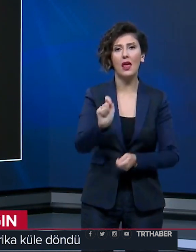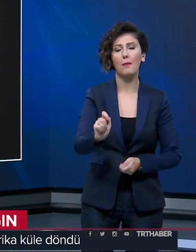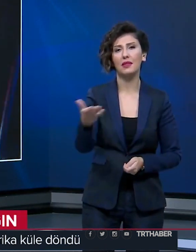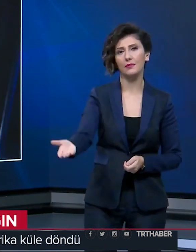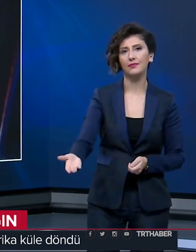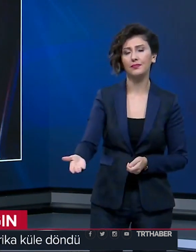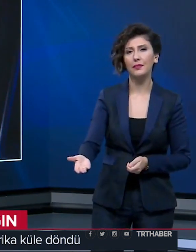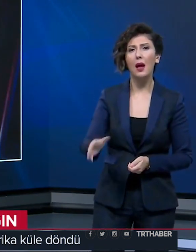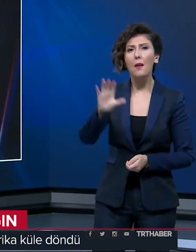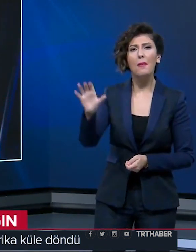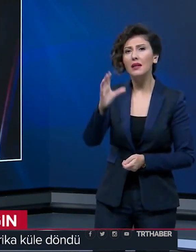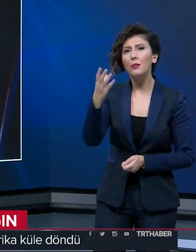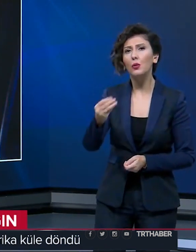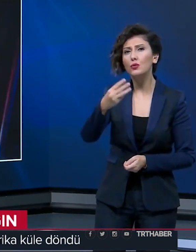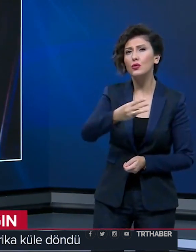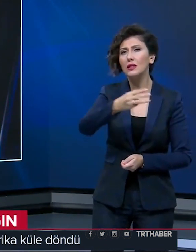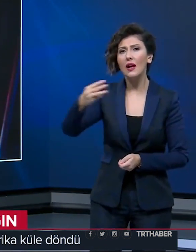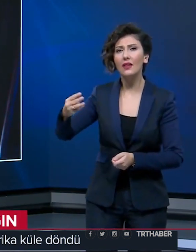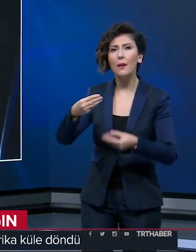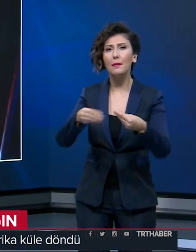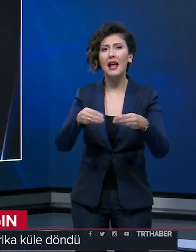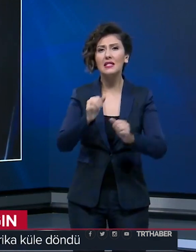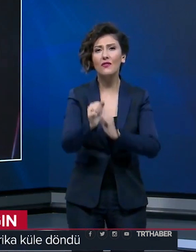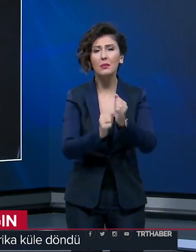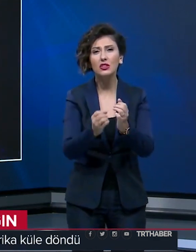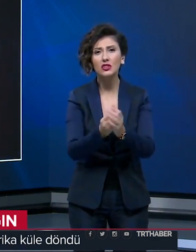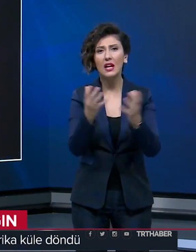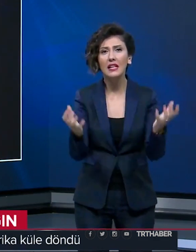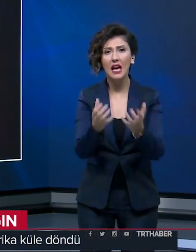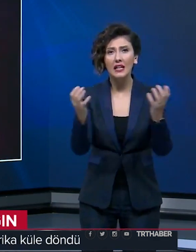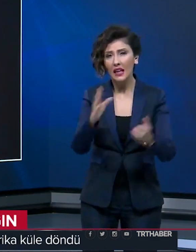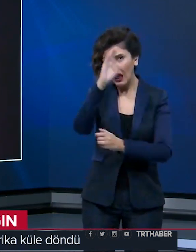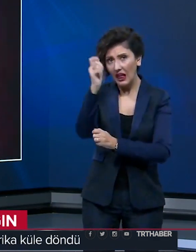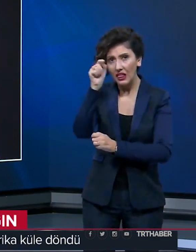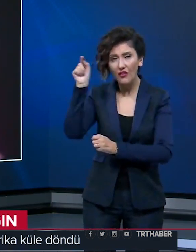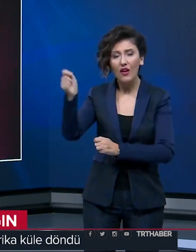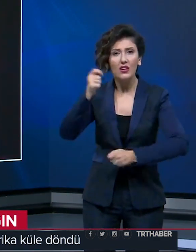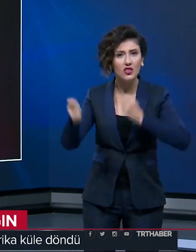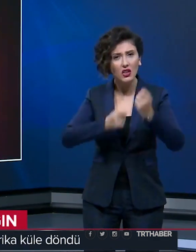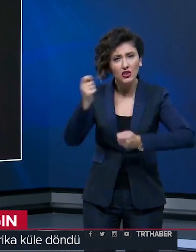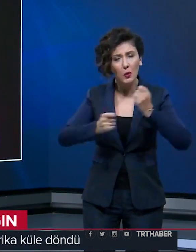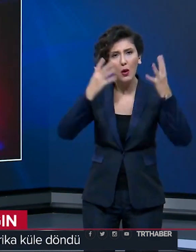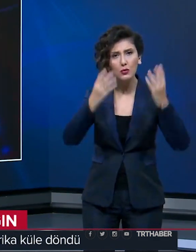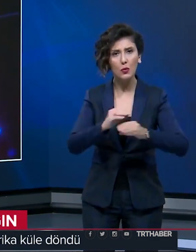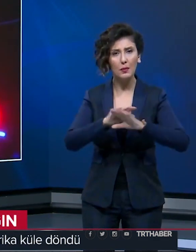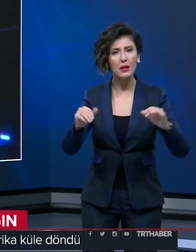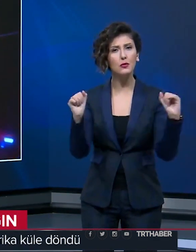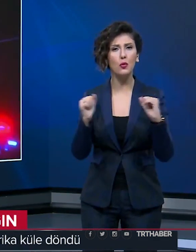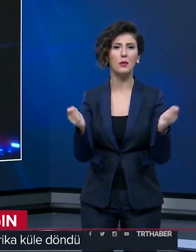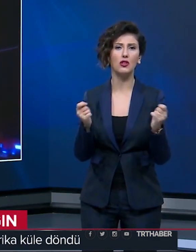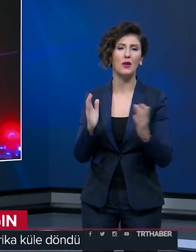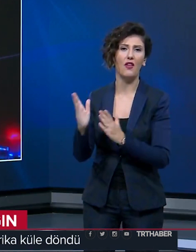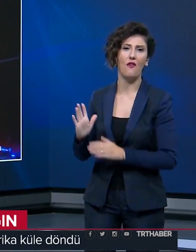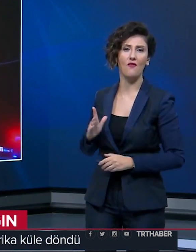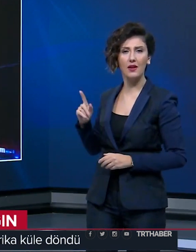etti. Maltepe'de bulunan üç katlı plastik fabrikasında çıkan yangın, itfaiye ekiplerinin müdahalesi sonucu söndürüldü. Şu anda soğutma